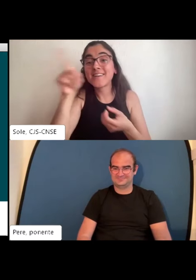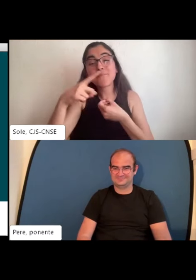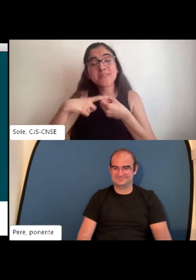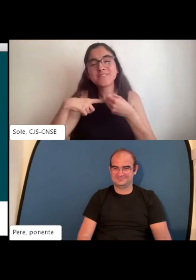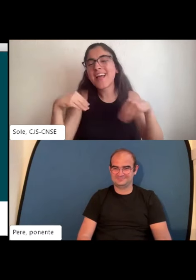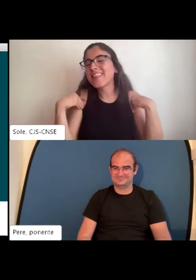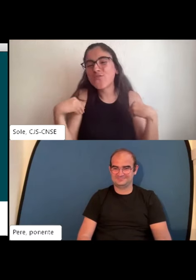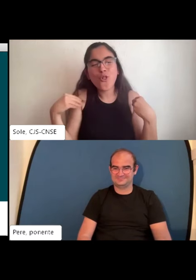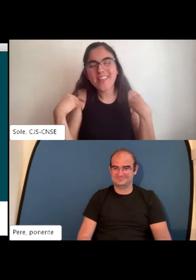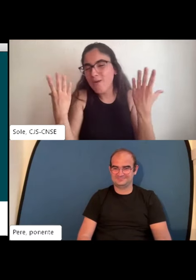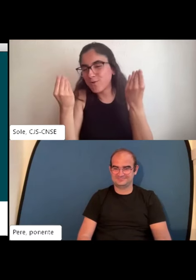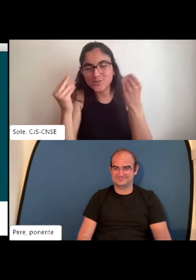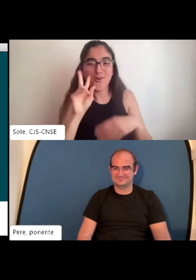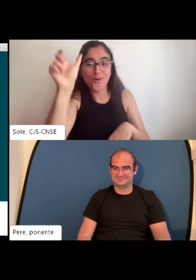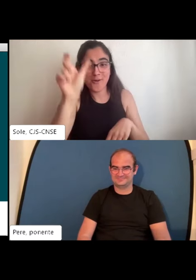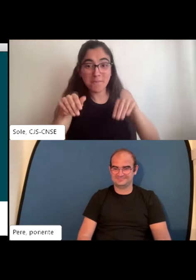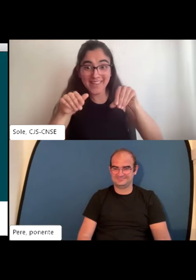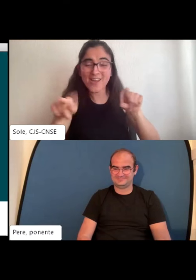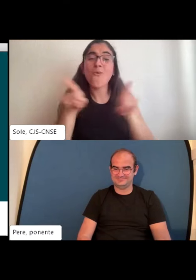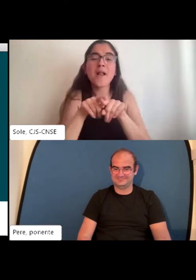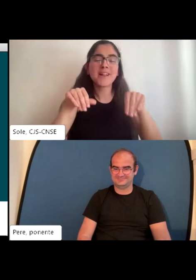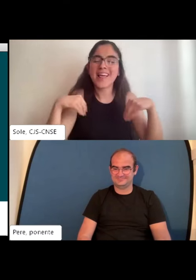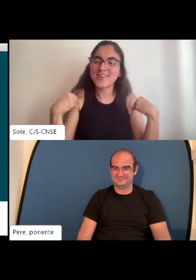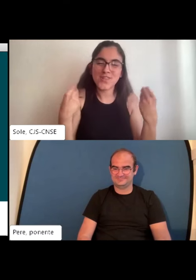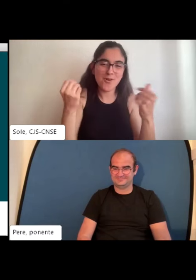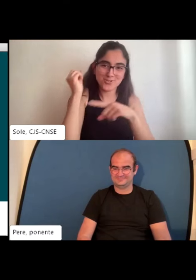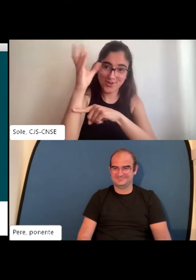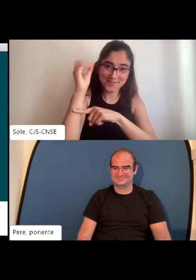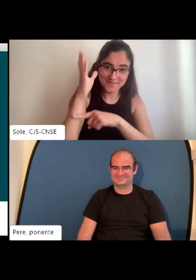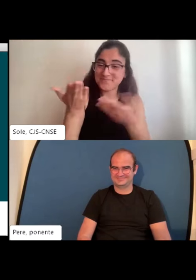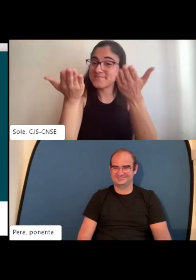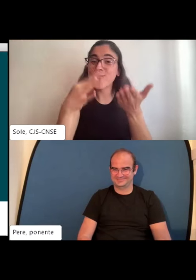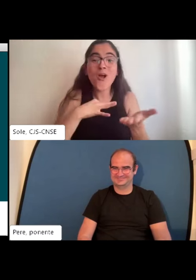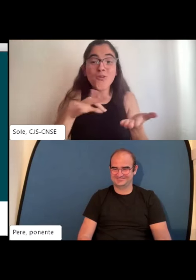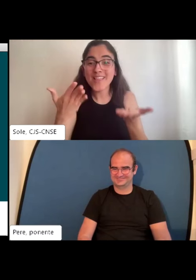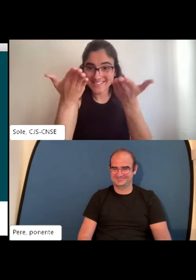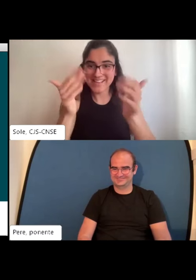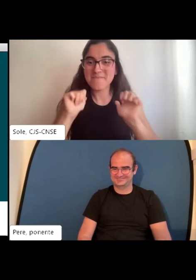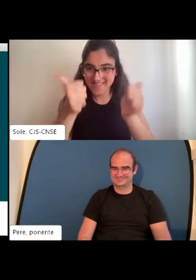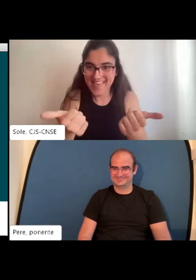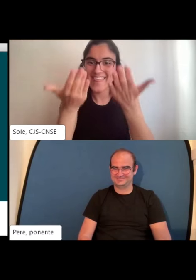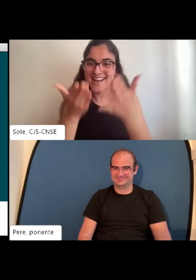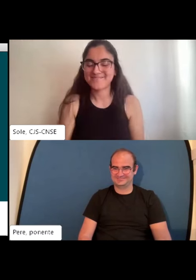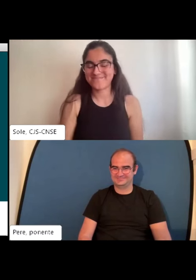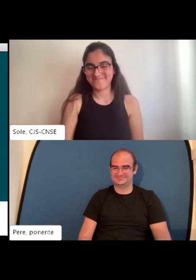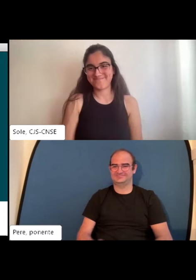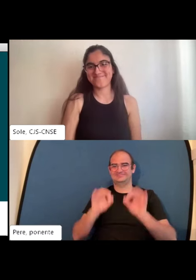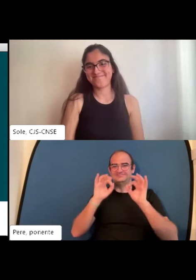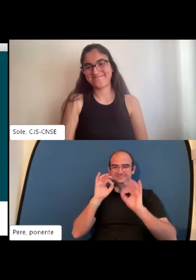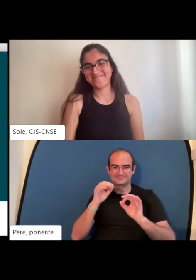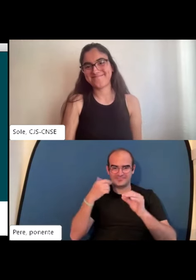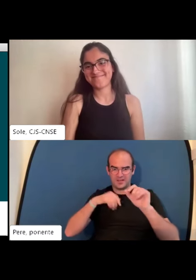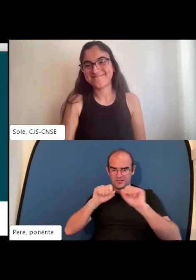Así que nada, aprovechamos. Espero que todas las participantes disfrutéis al máximo y Pérez, cuando